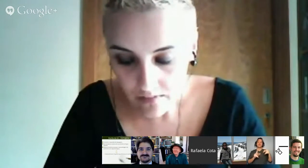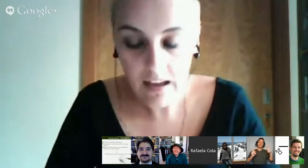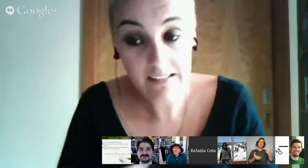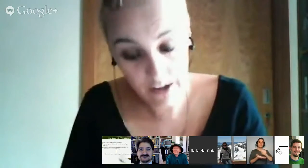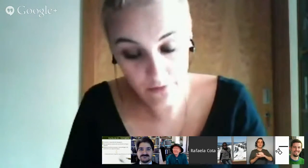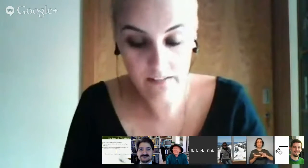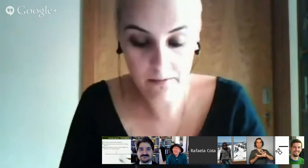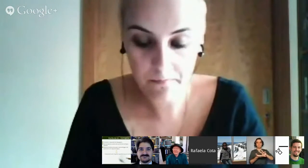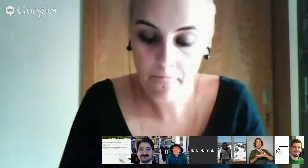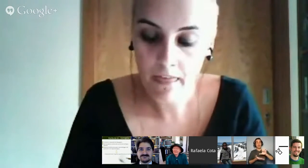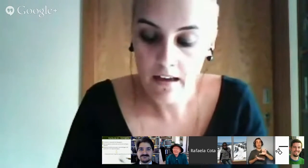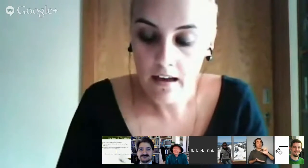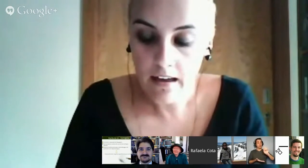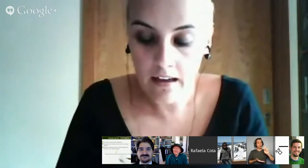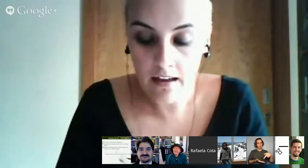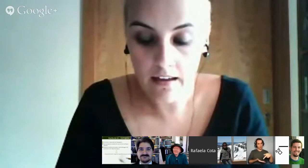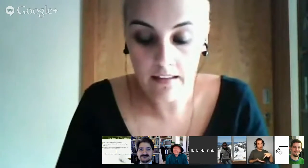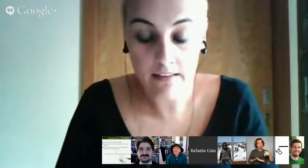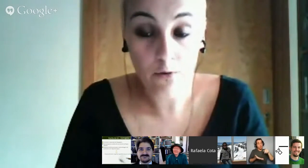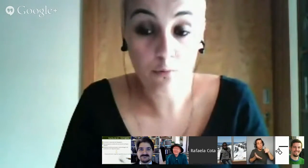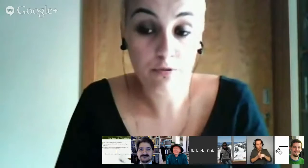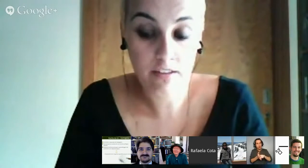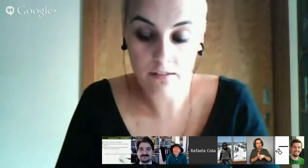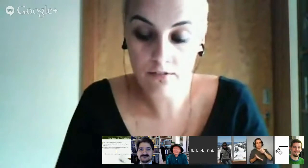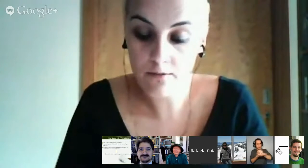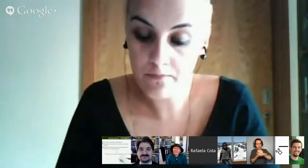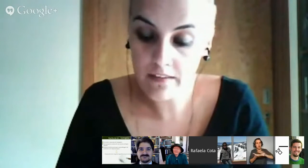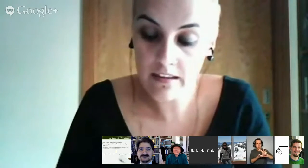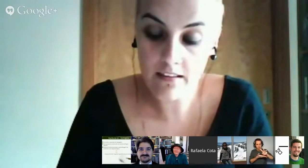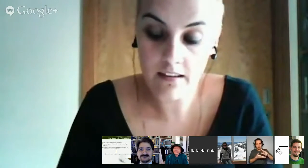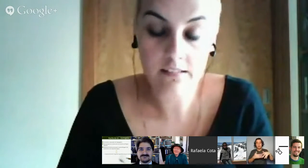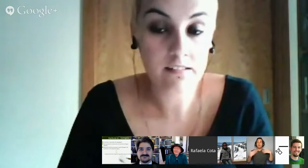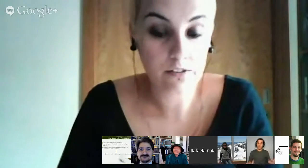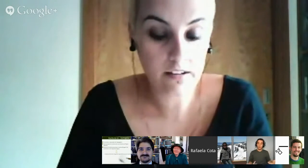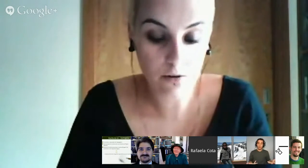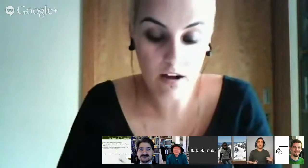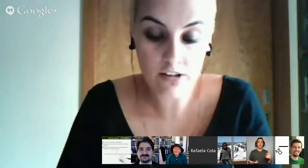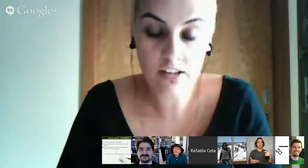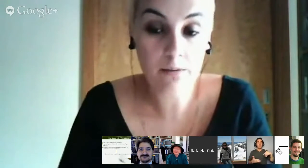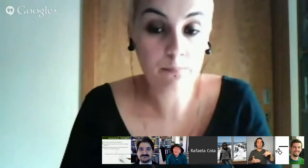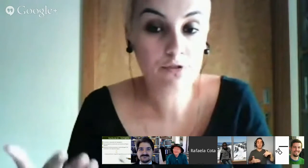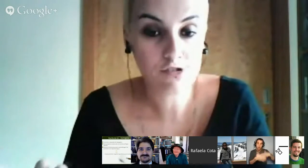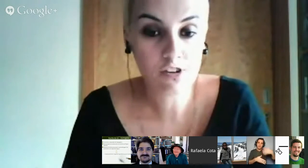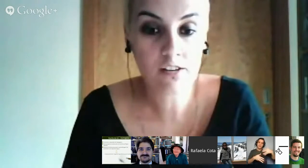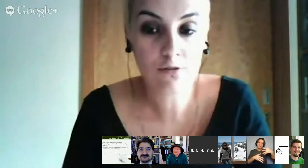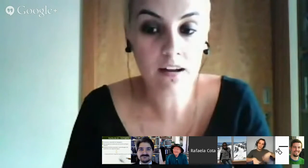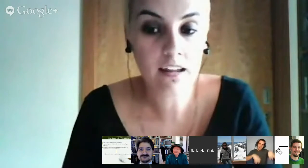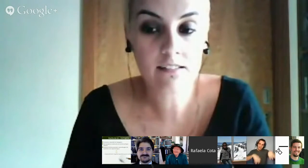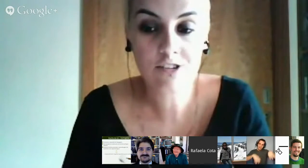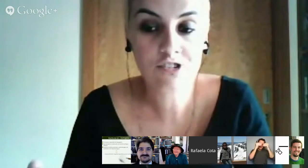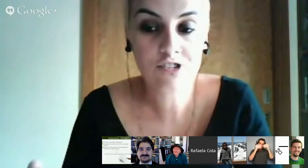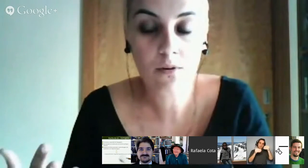Em sign writing. Então, o processo de aquisição da linguagem e a produção escrita de uma criança estão